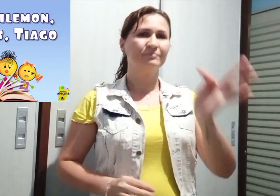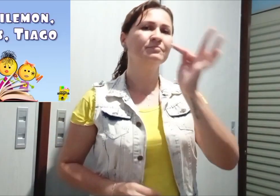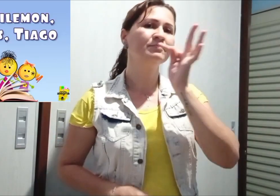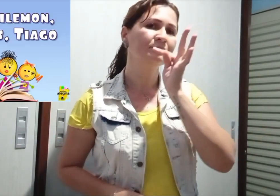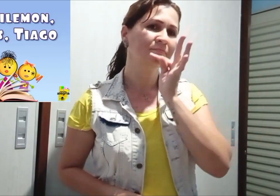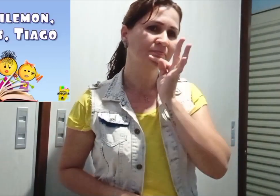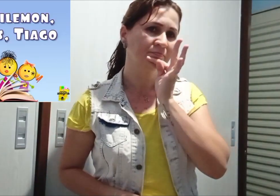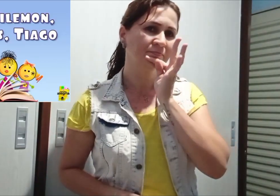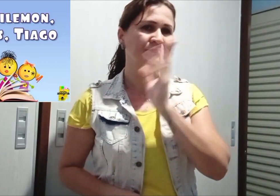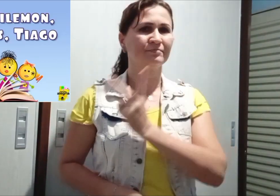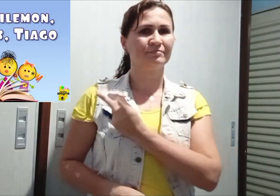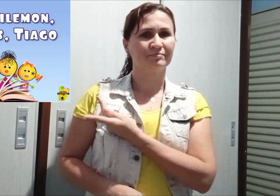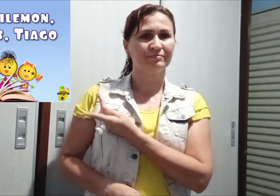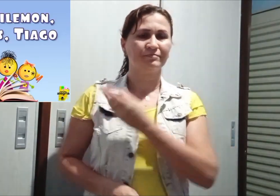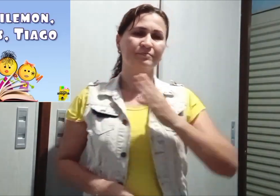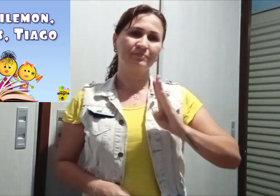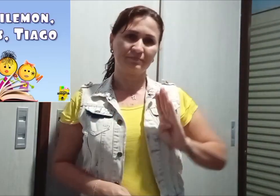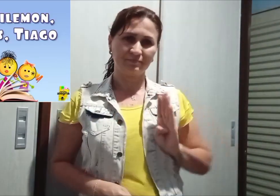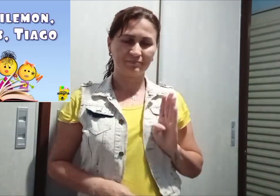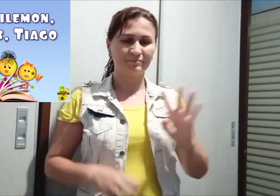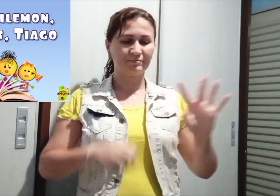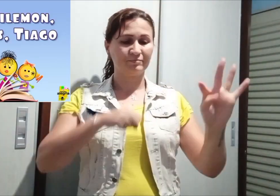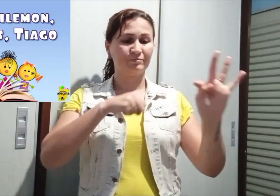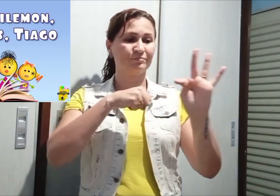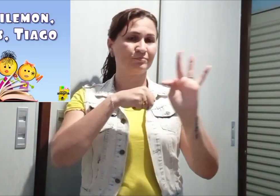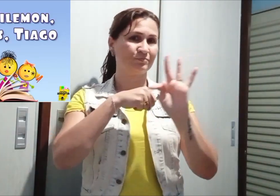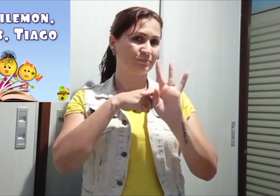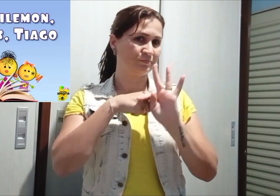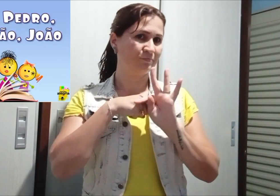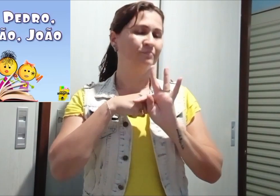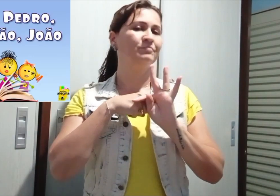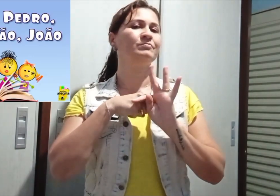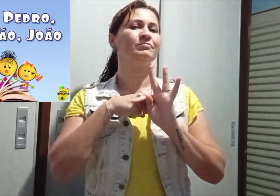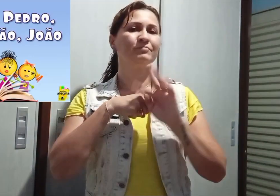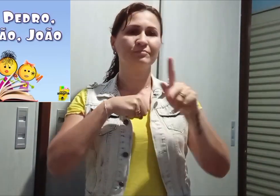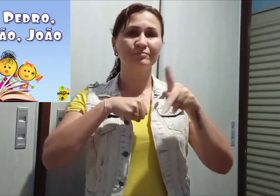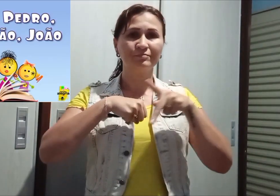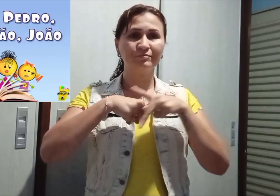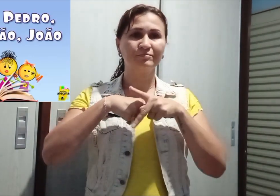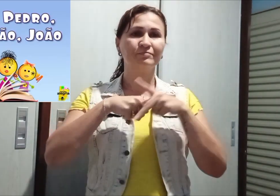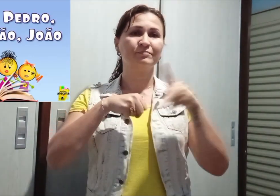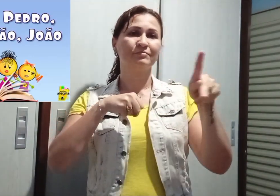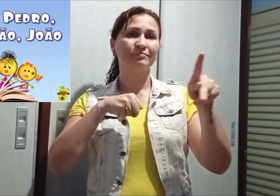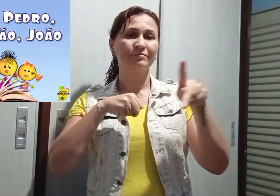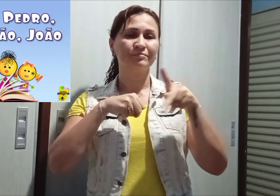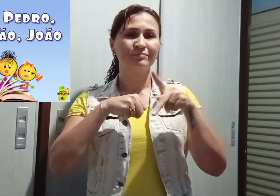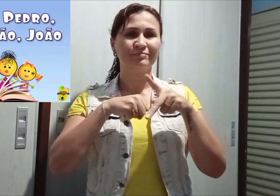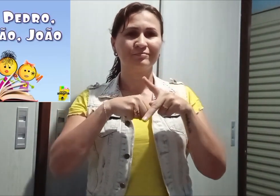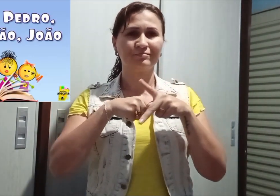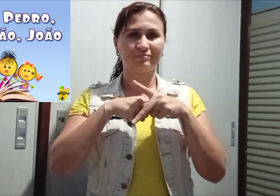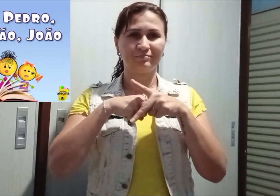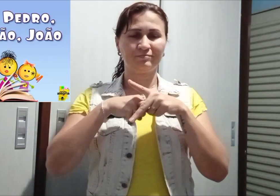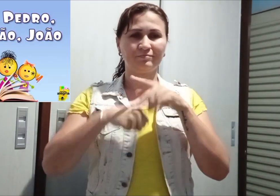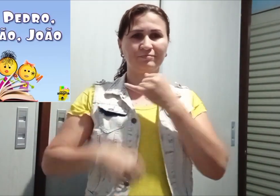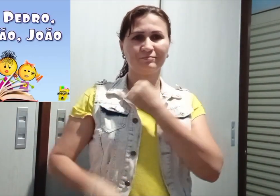Filemón, Hebreus, Tiago, Pedro, Pedro,